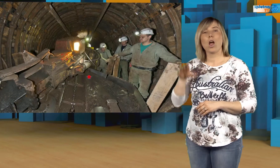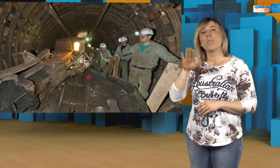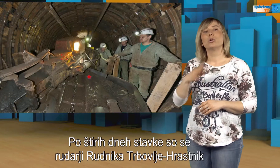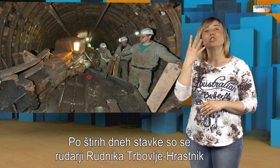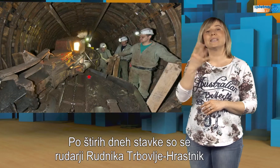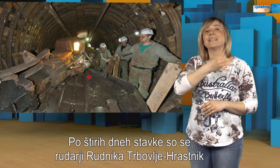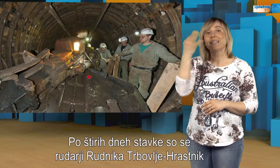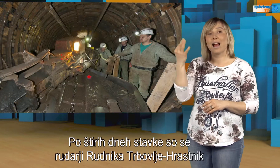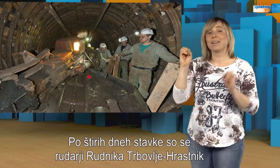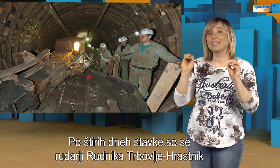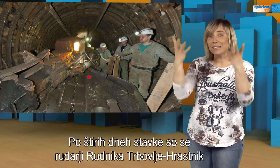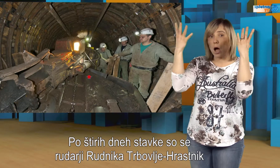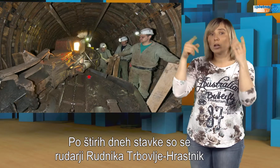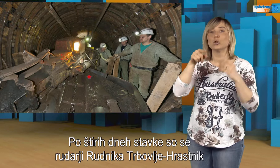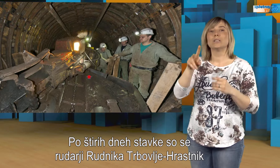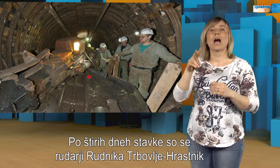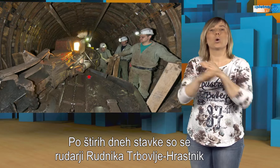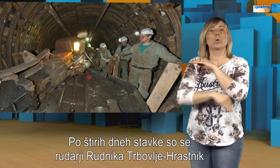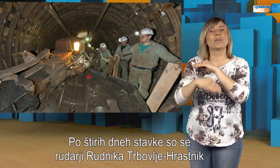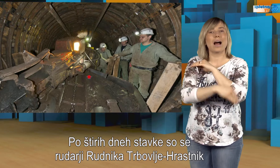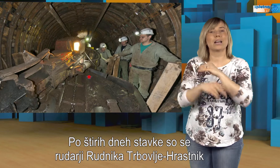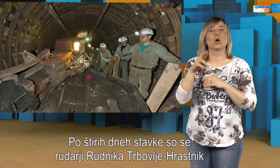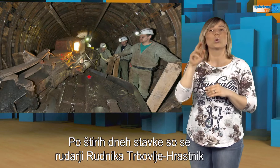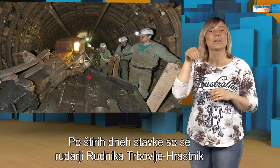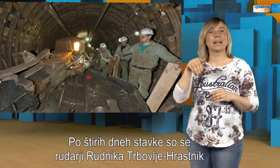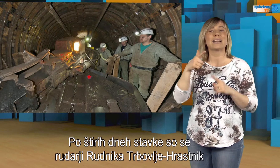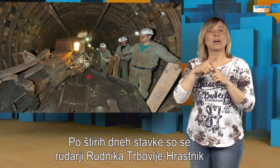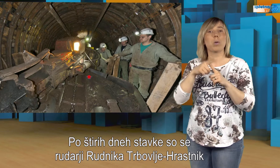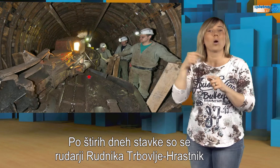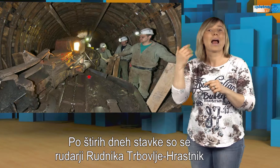Po štiri dneh stavke so se rodari rudnika Trbolje Hrastnik vrnili iz jame.